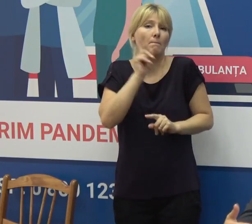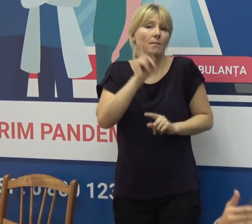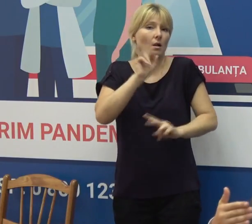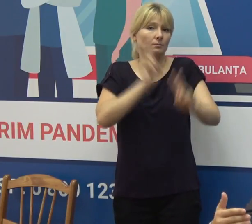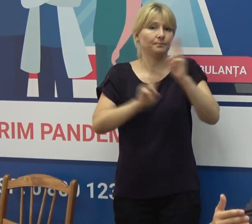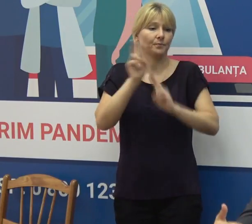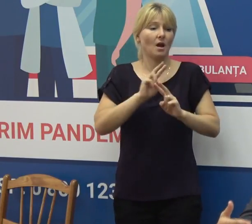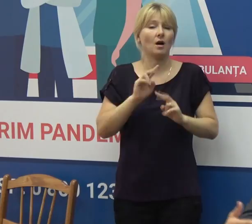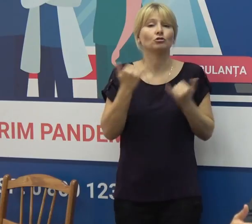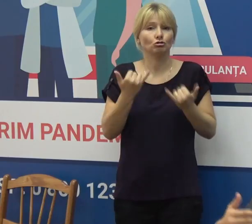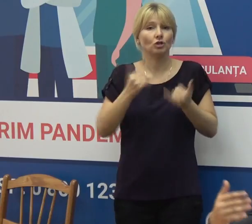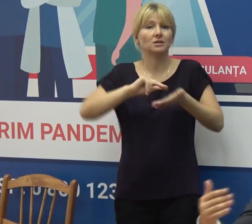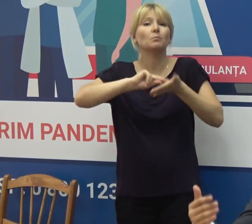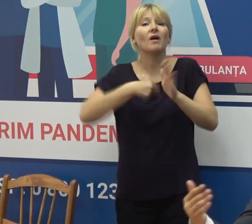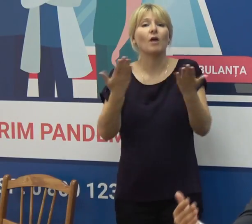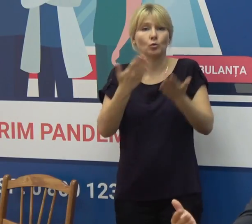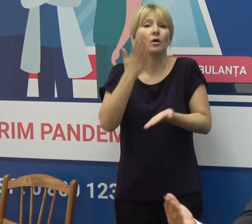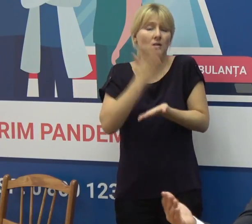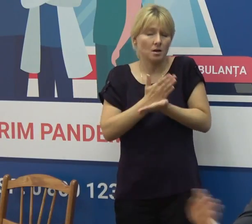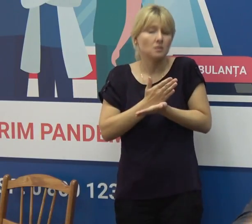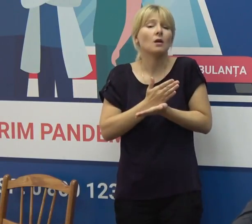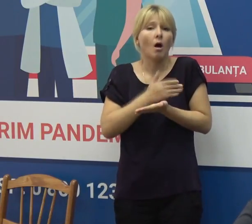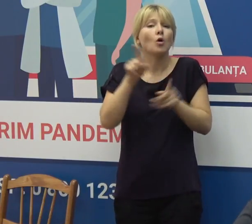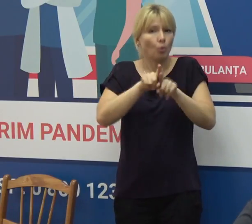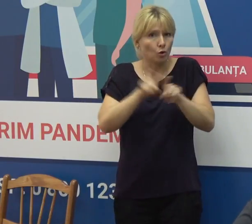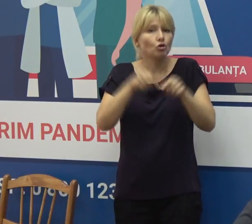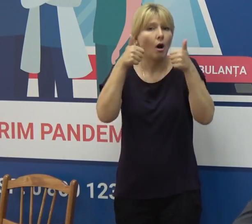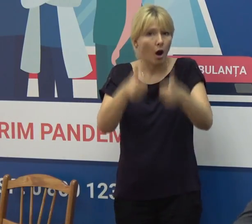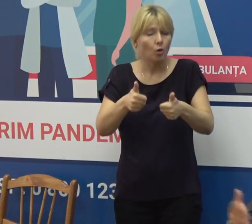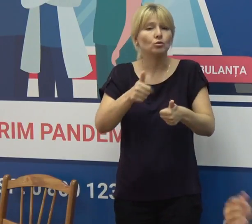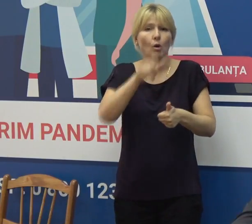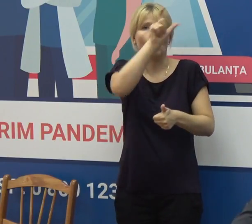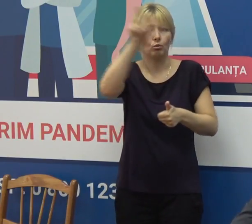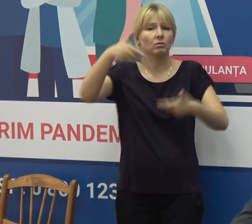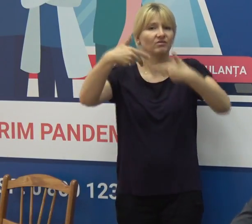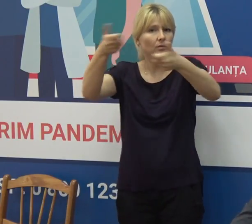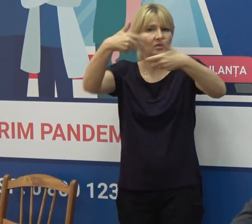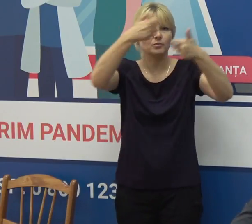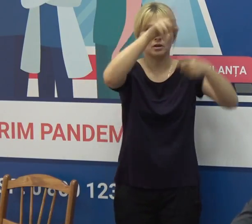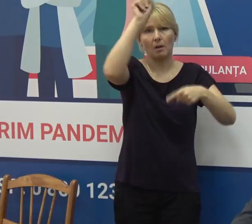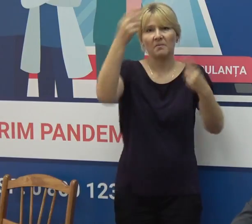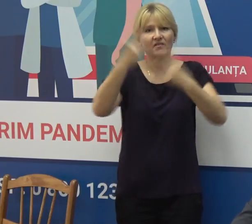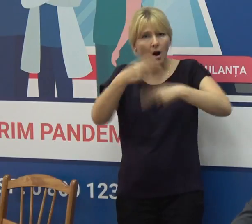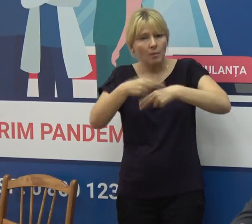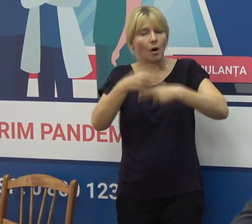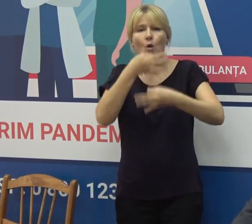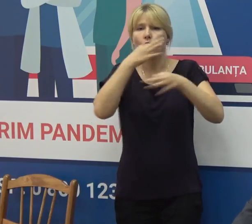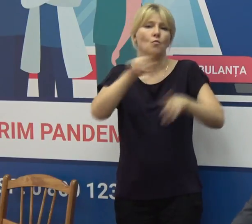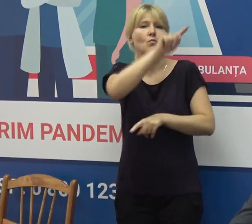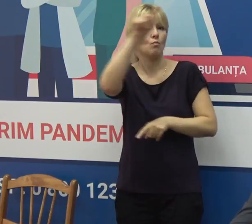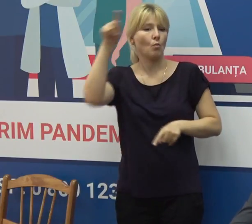certificatele emise au toate variabile necesare și sunt acceptate la toate frontierile de stat.